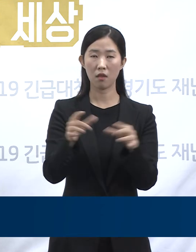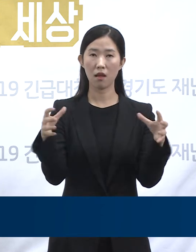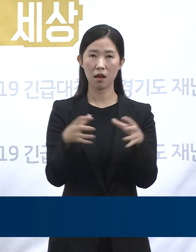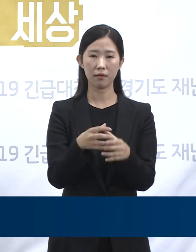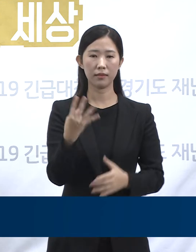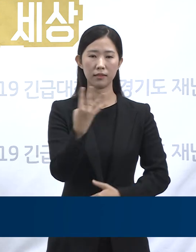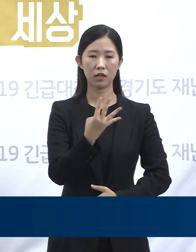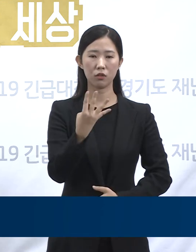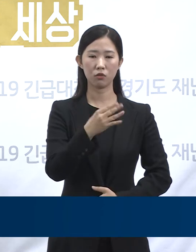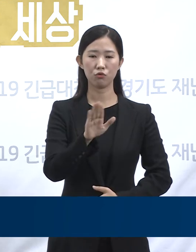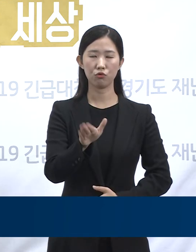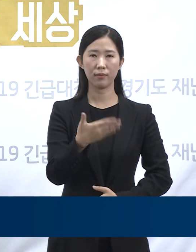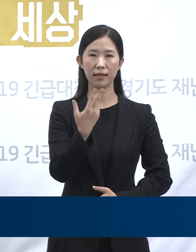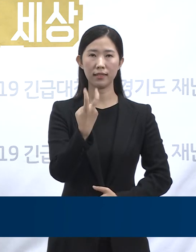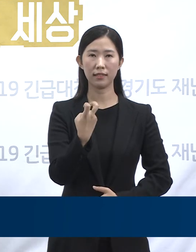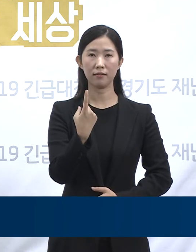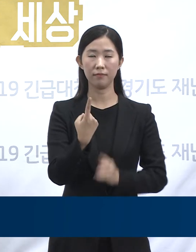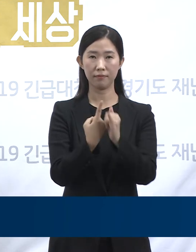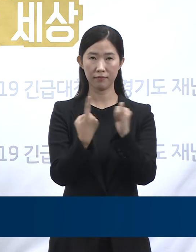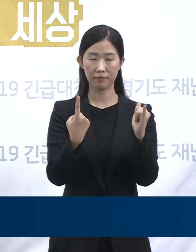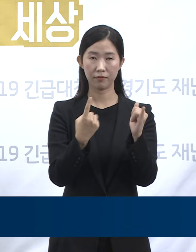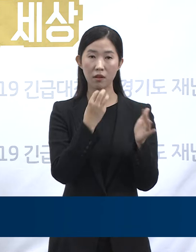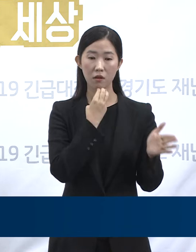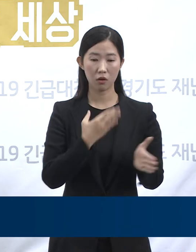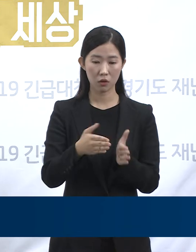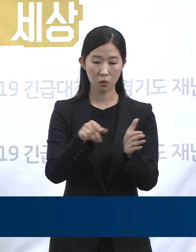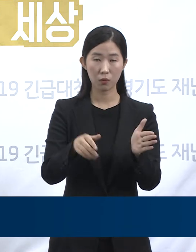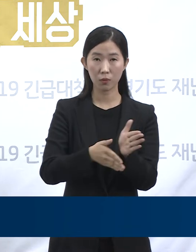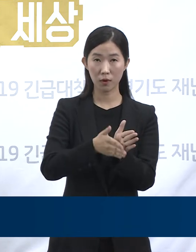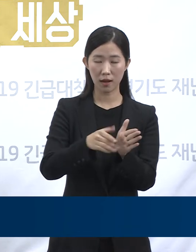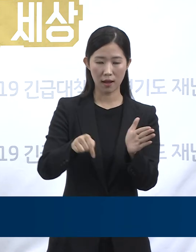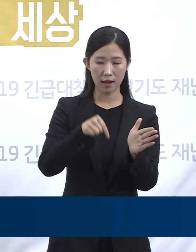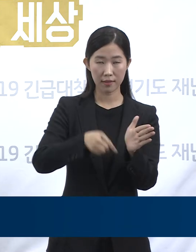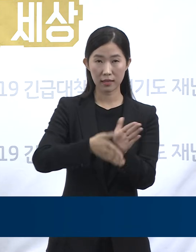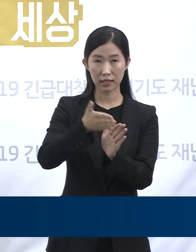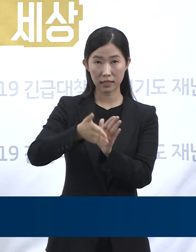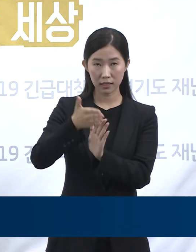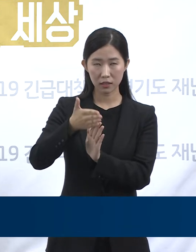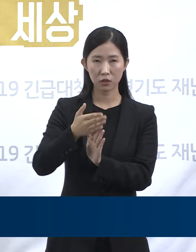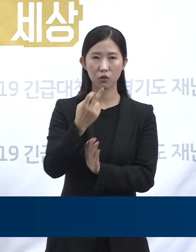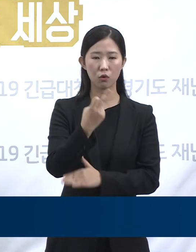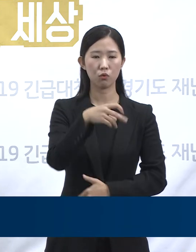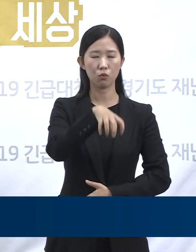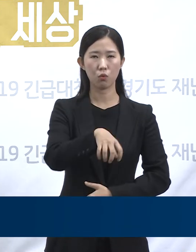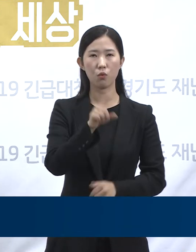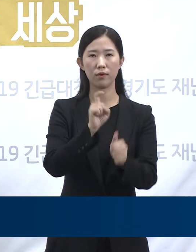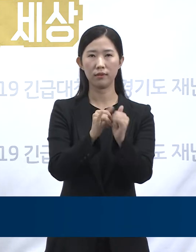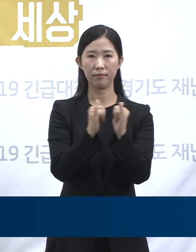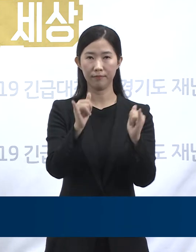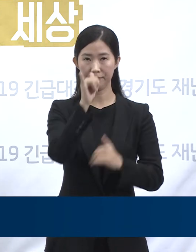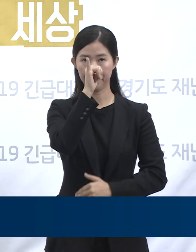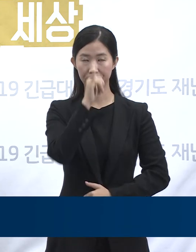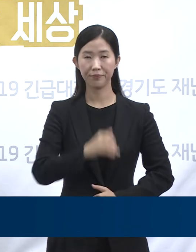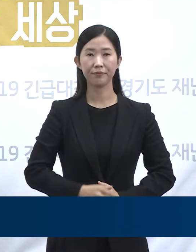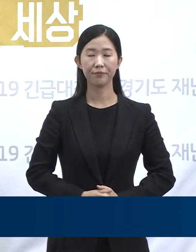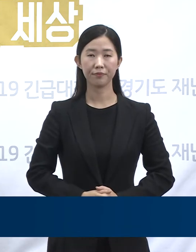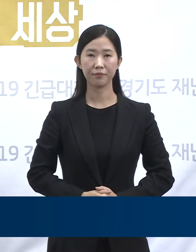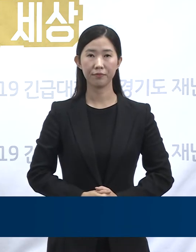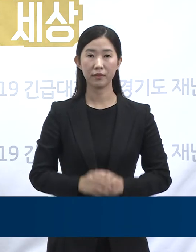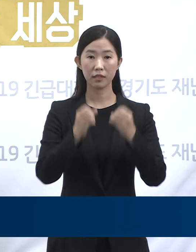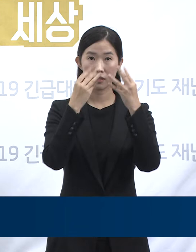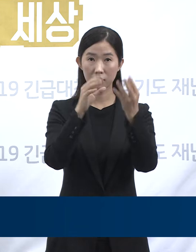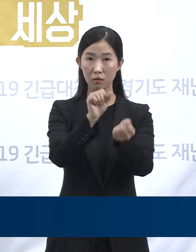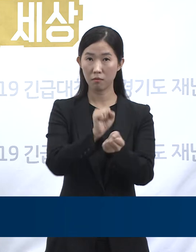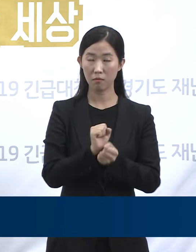4921명입니다. 도내 12개 시군에서 확진자가 발생하였습니다. 신규 확진자 감염